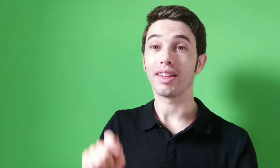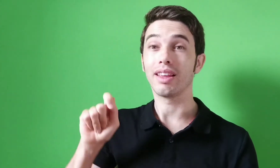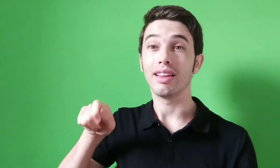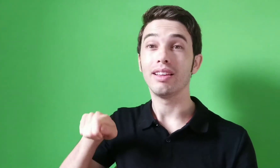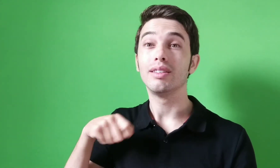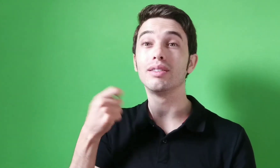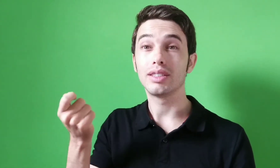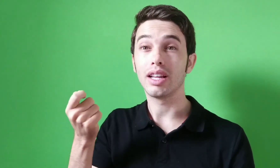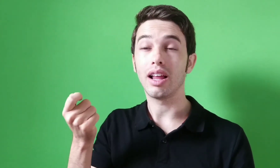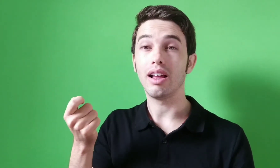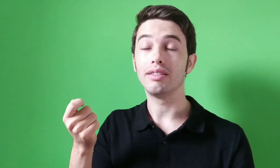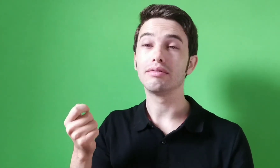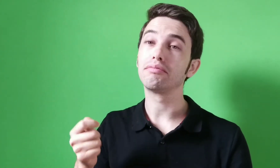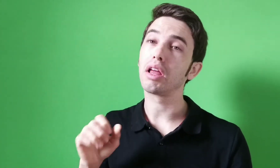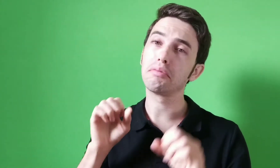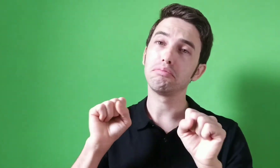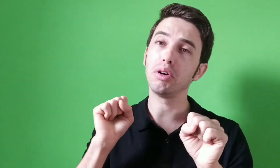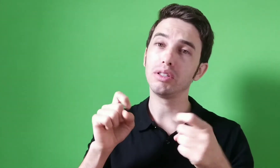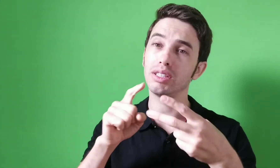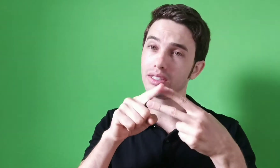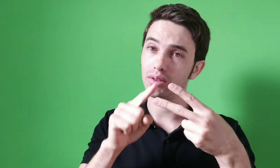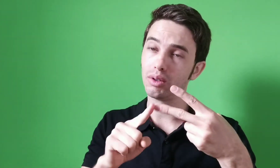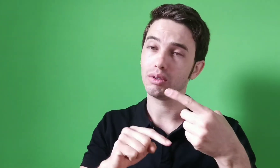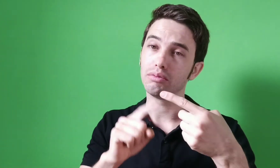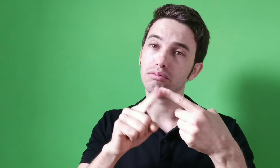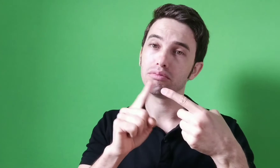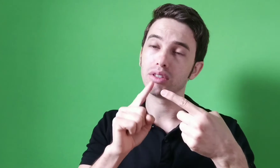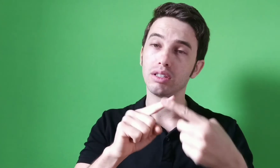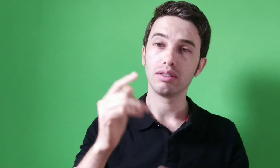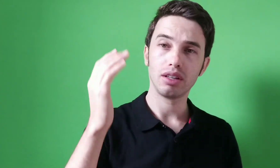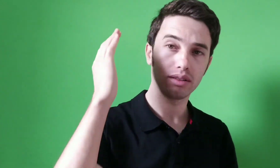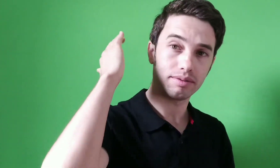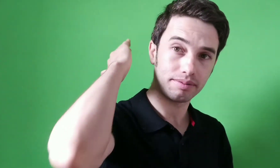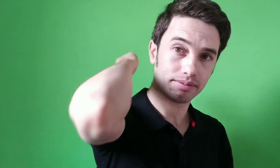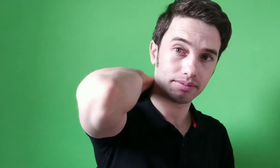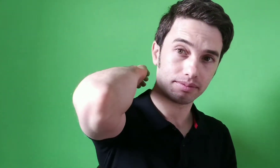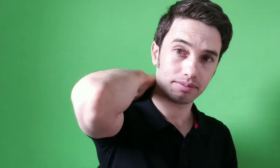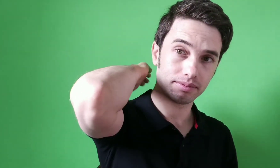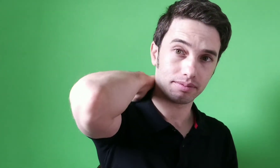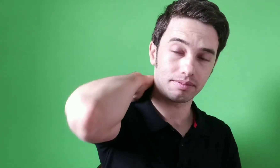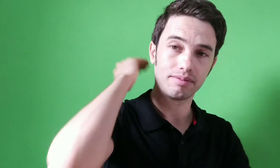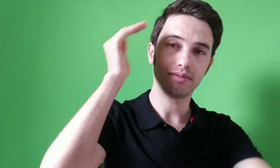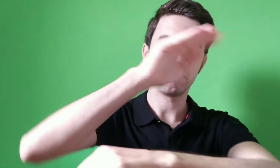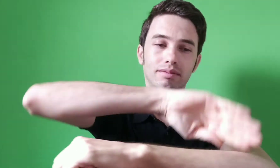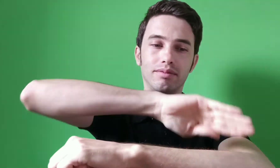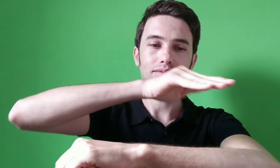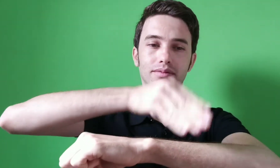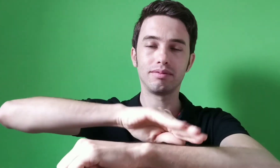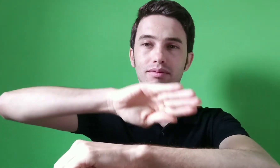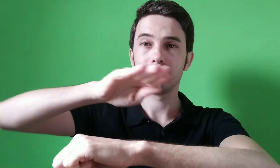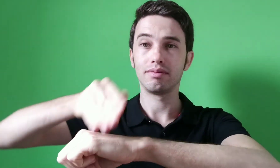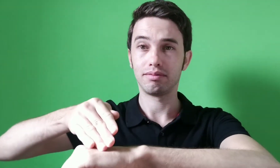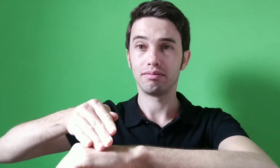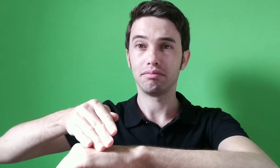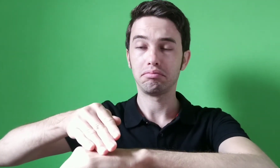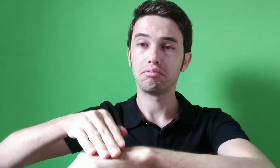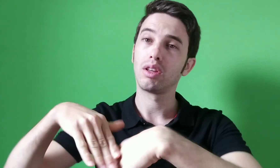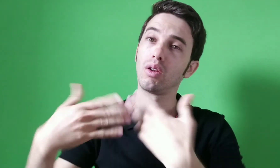Para fazer o sinal, você tem duas opções. Primeiro, você bate aqui nas costas e faz duas